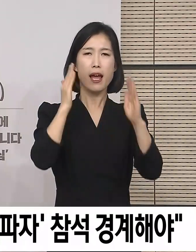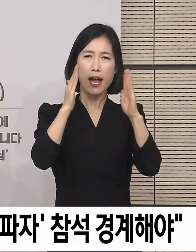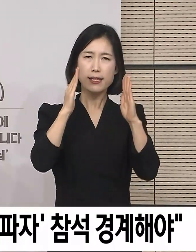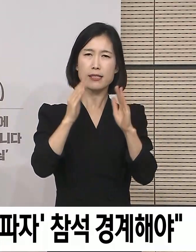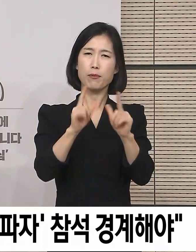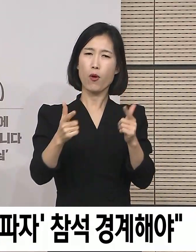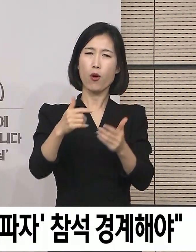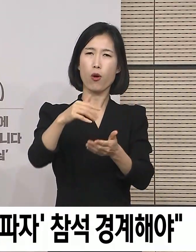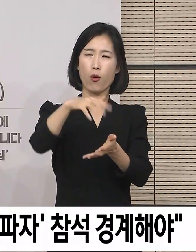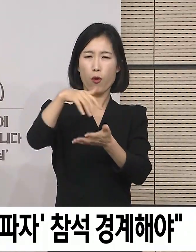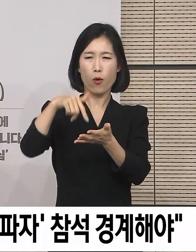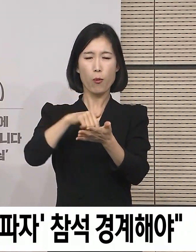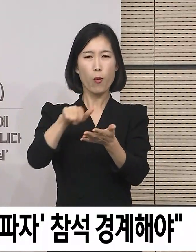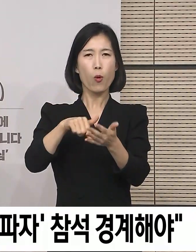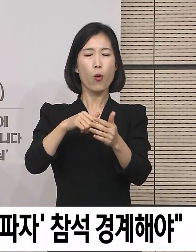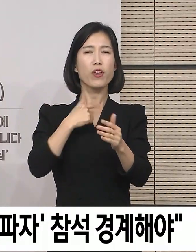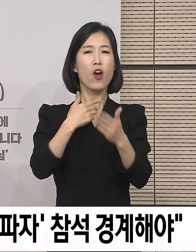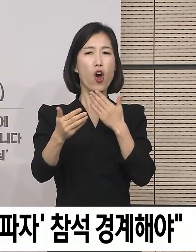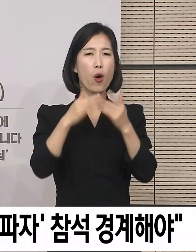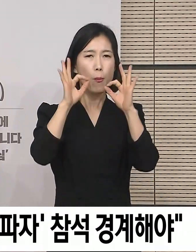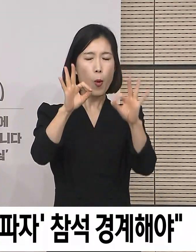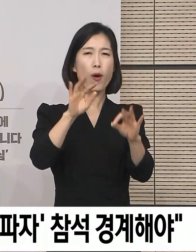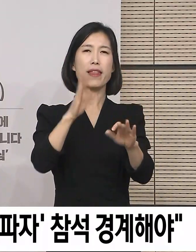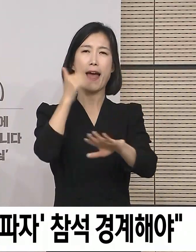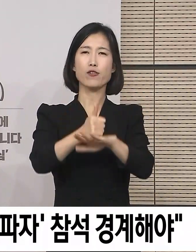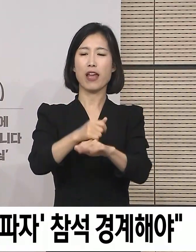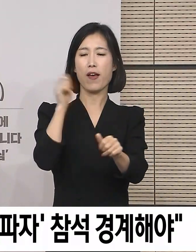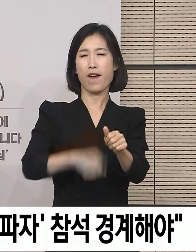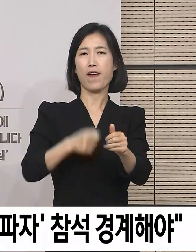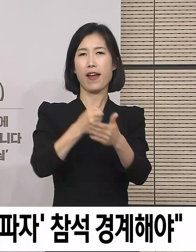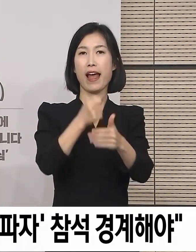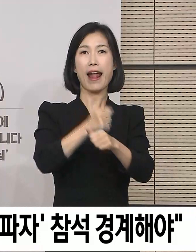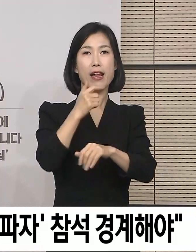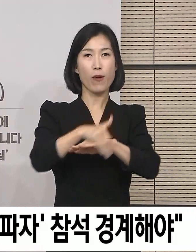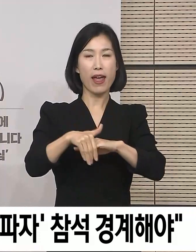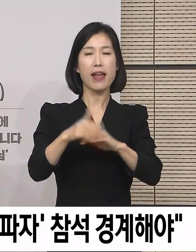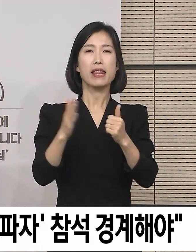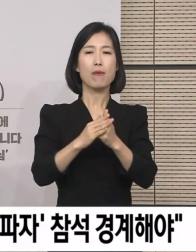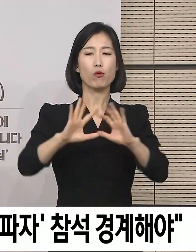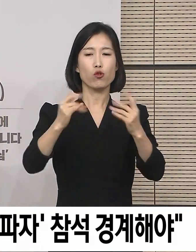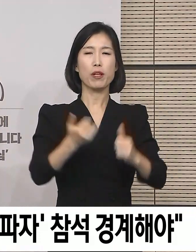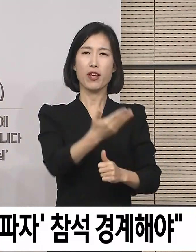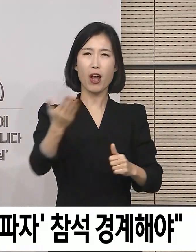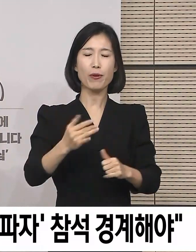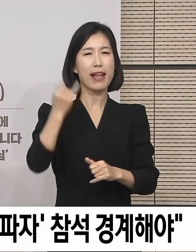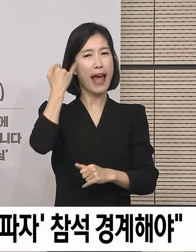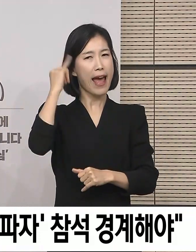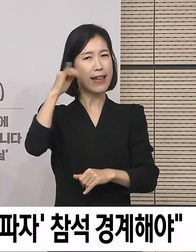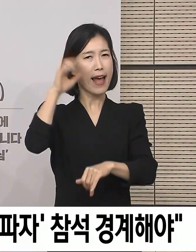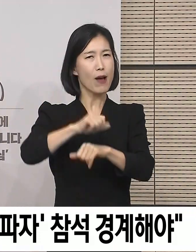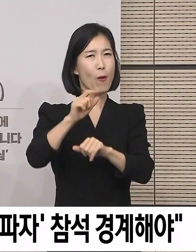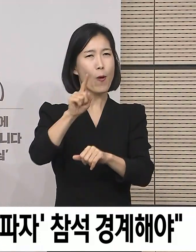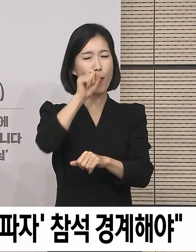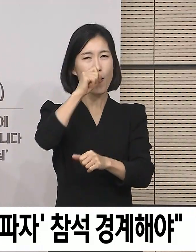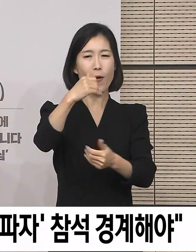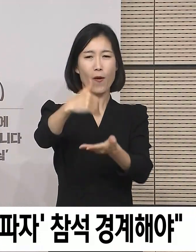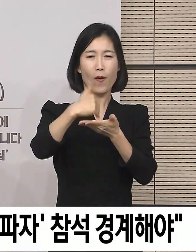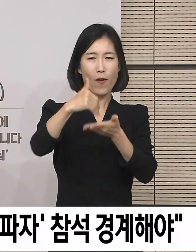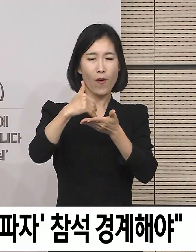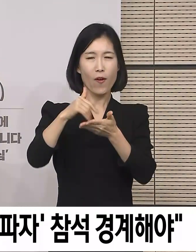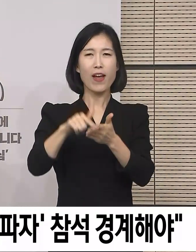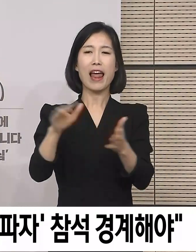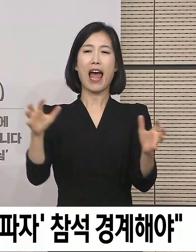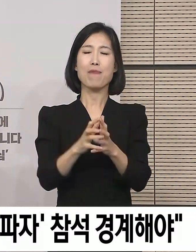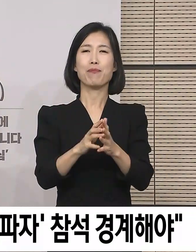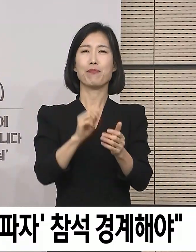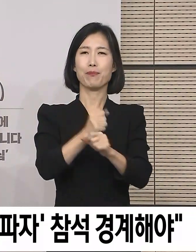확정 시행되며 국민 여러분들의 창의적인 아이디어를 도해 개선안을 마련한다는 기본 원칙화에 수립되었습니다.